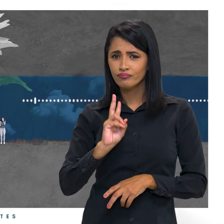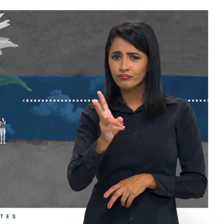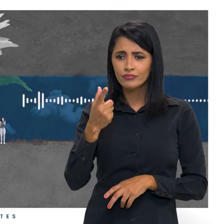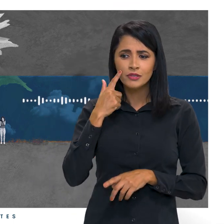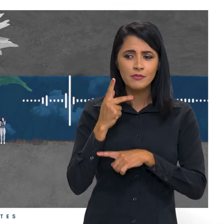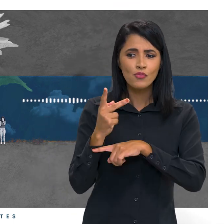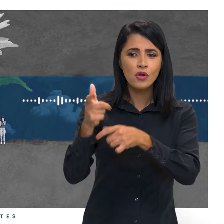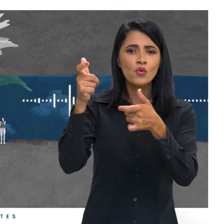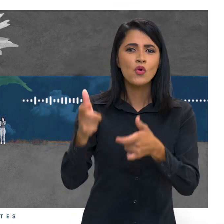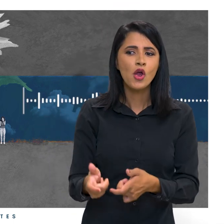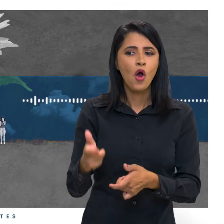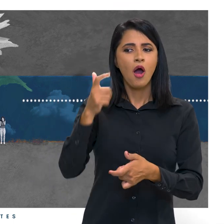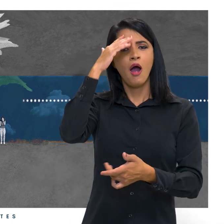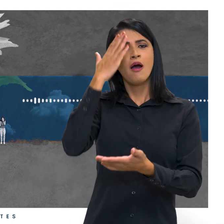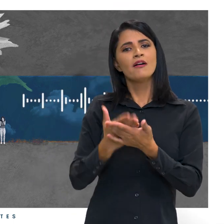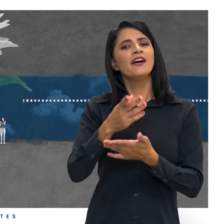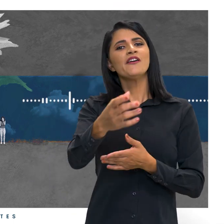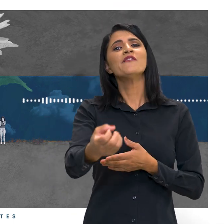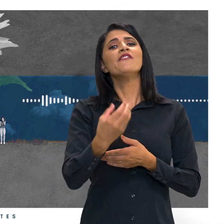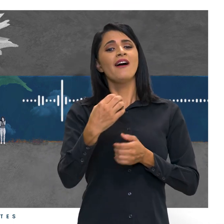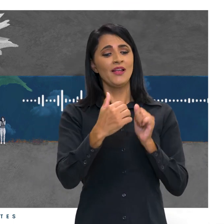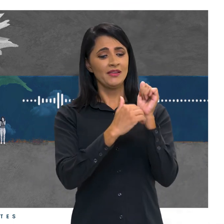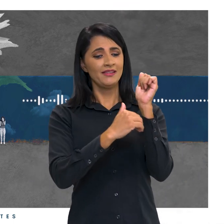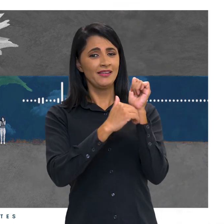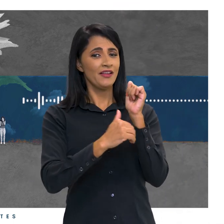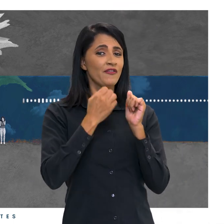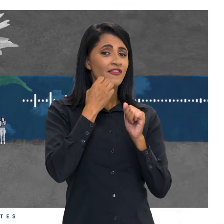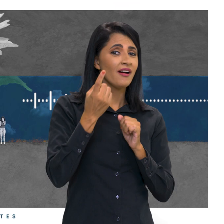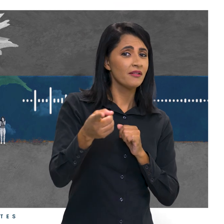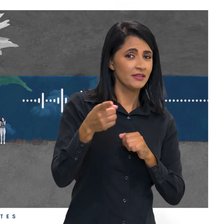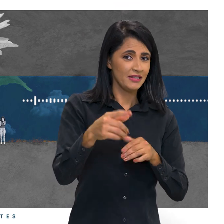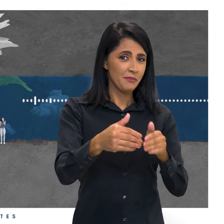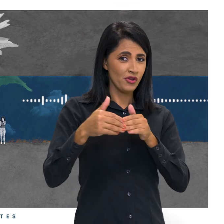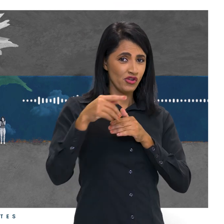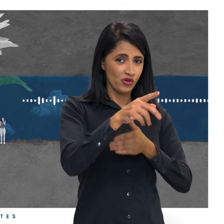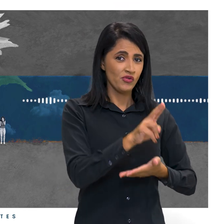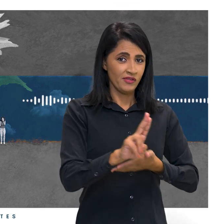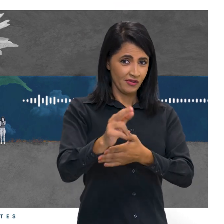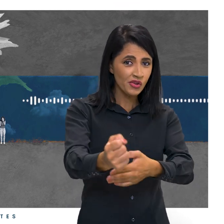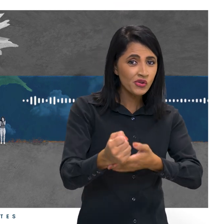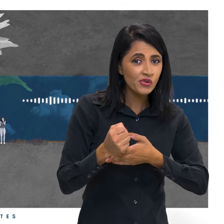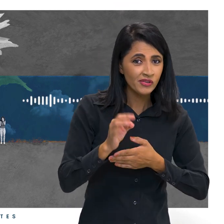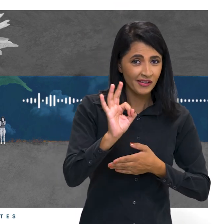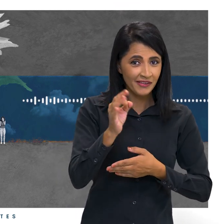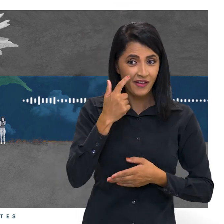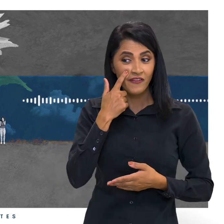confiável. Revela o segredo, Pathy. Aposto que você pediu ajuda aos universitários, não é mesmo? Vamos ver.